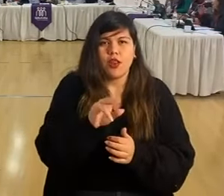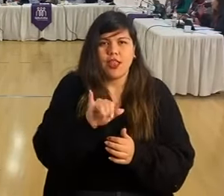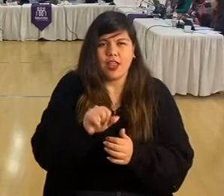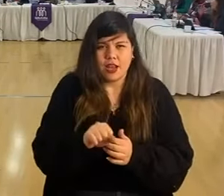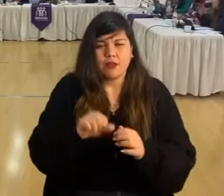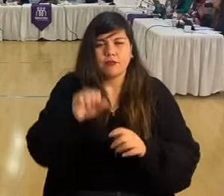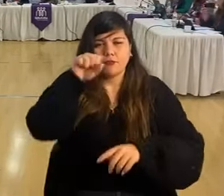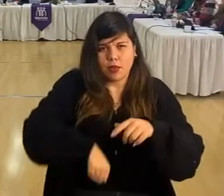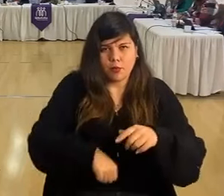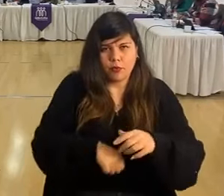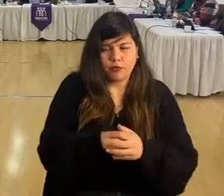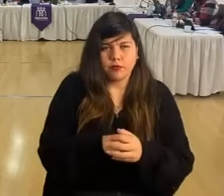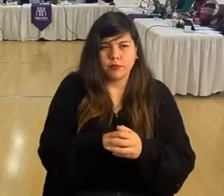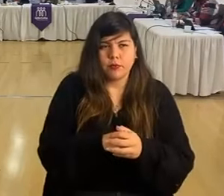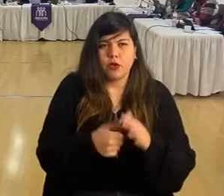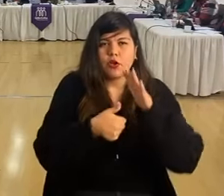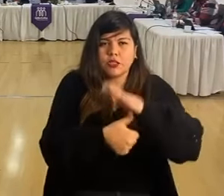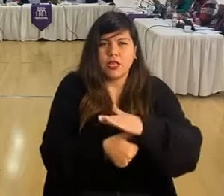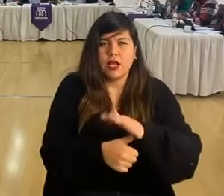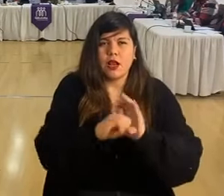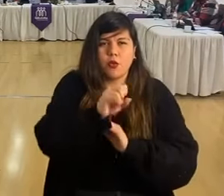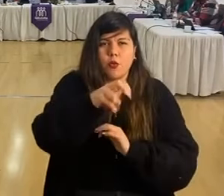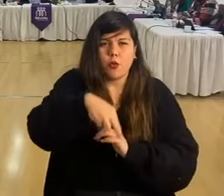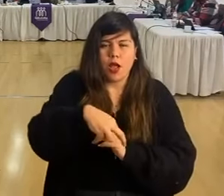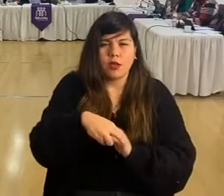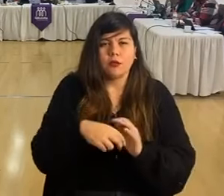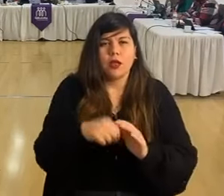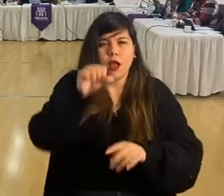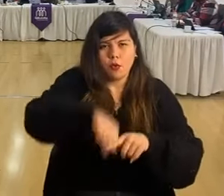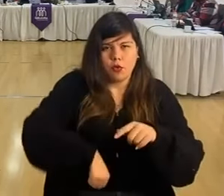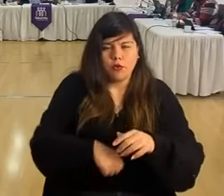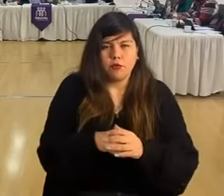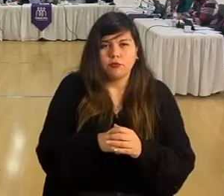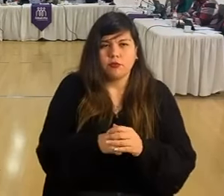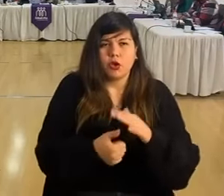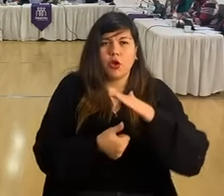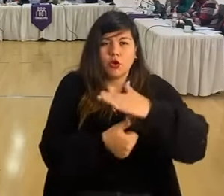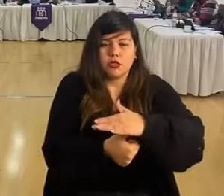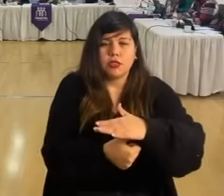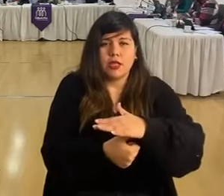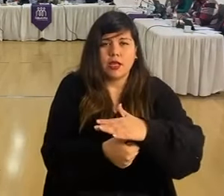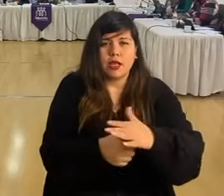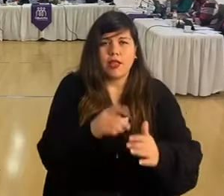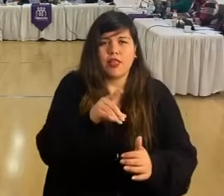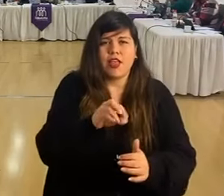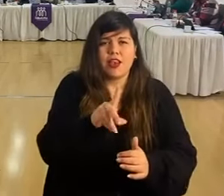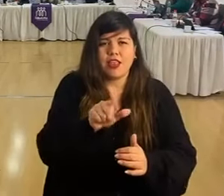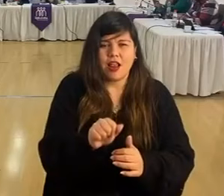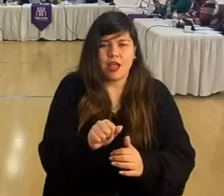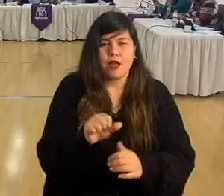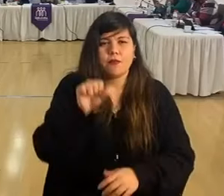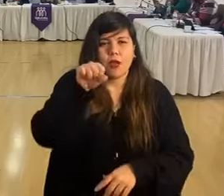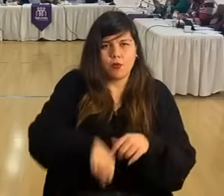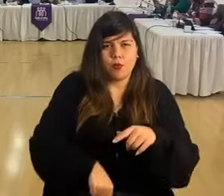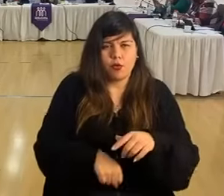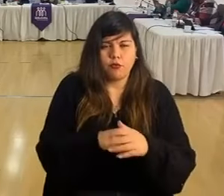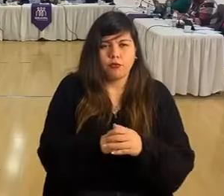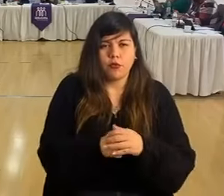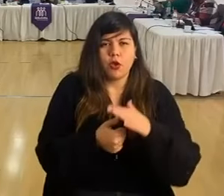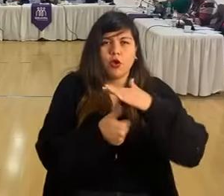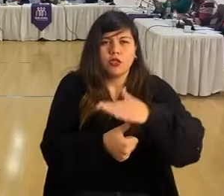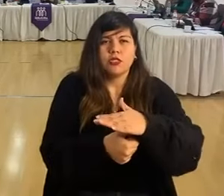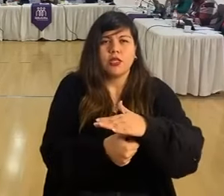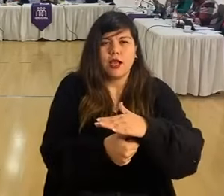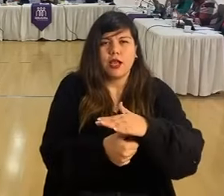Ayala? Apruebo. ¿Consejala Juan Pablo Muñoz? Apruebo. ¿Consejala Daniela Cuevas? Apruebo.